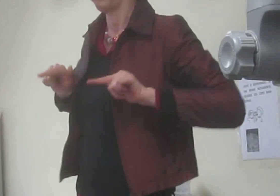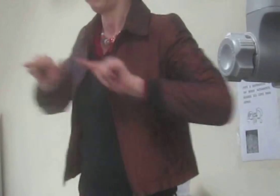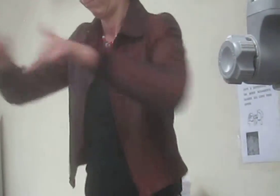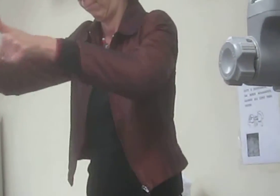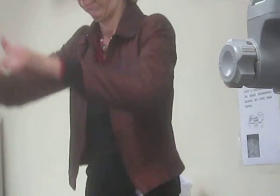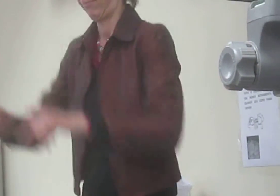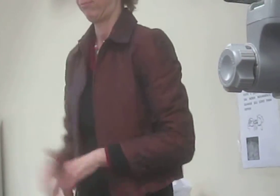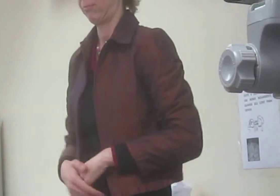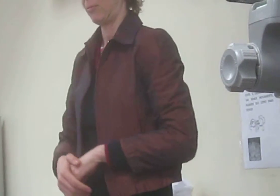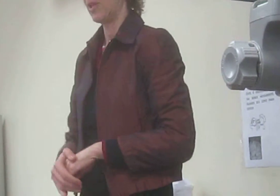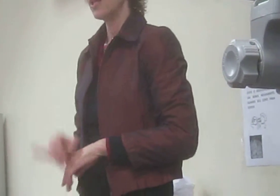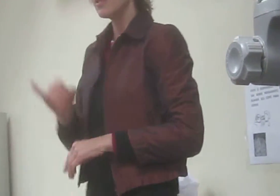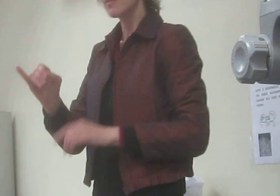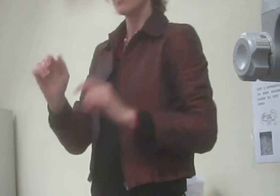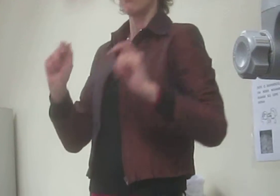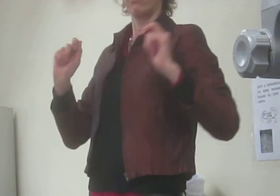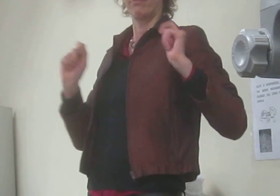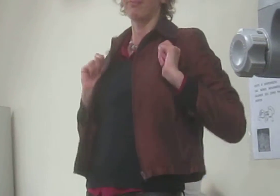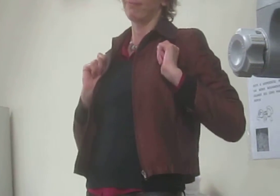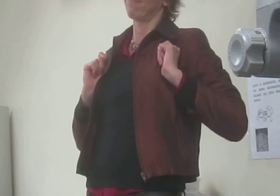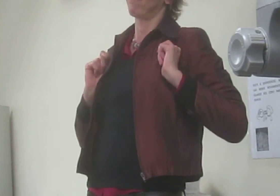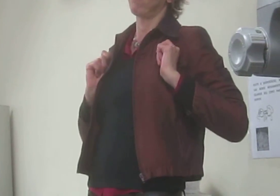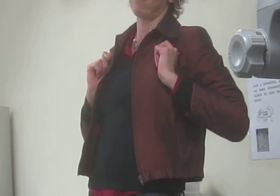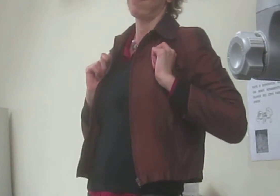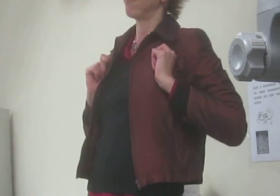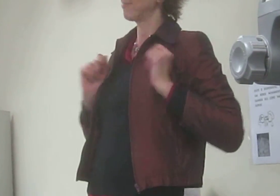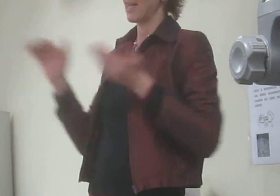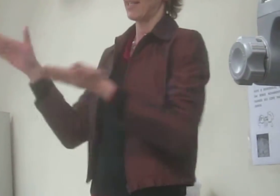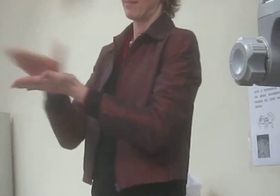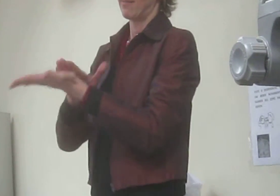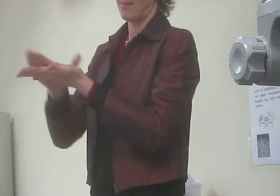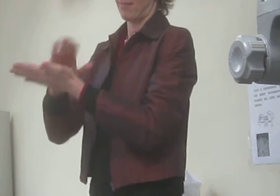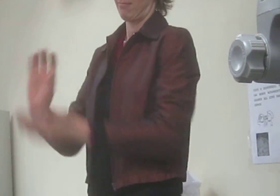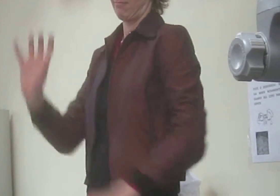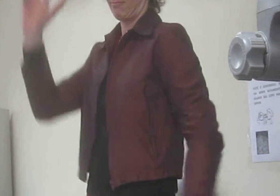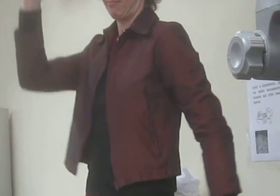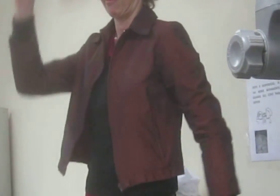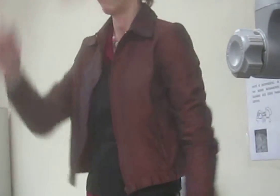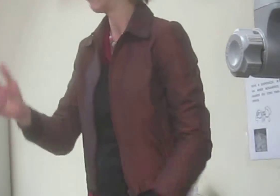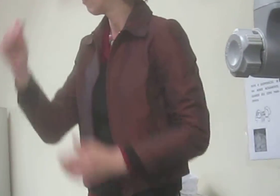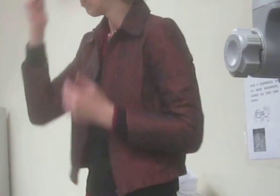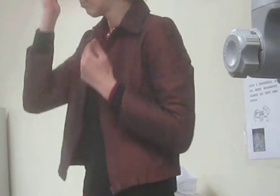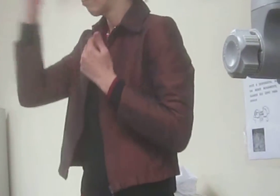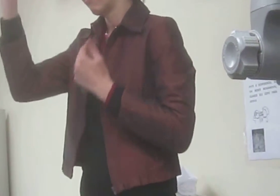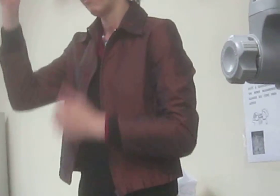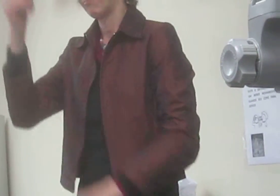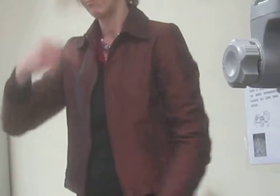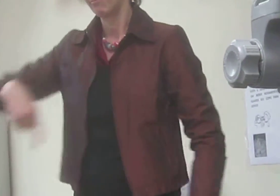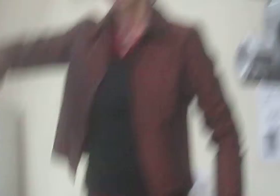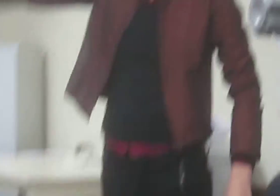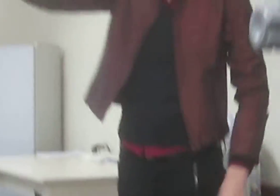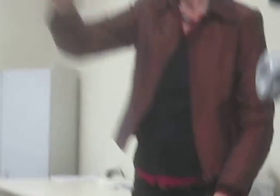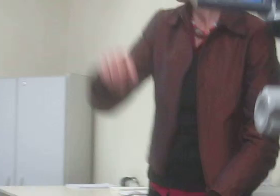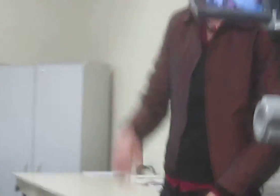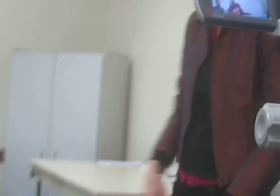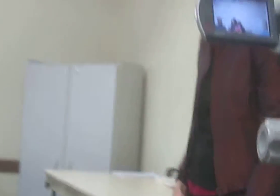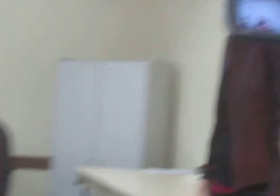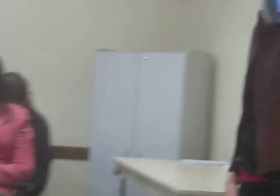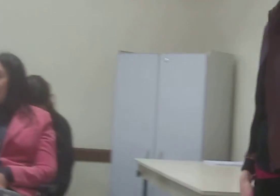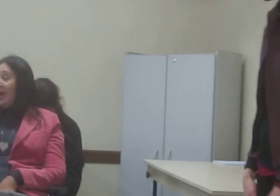A parte de passando em vocês é extremamente importante mesmo. Agradeço a todos vocês. Vocês... Ah,